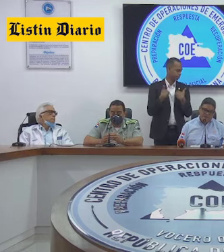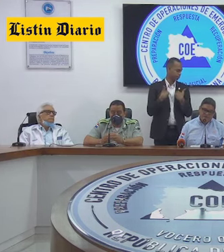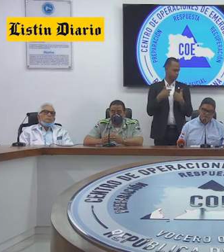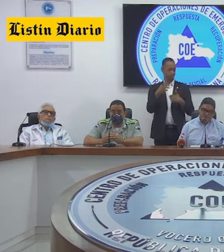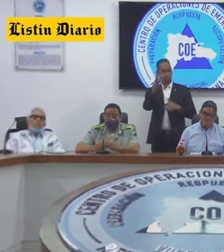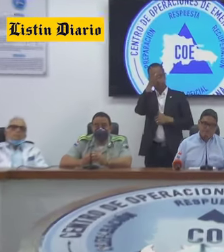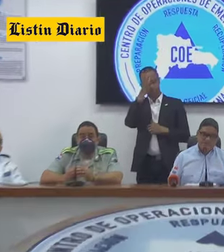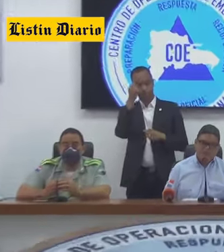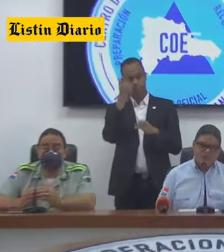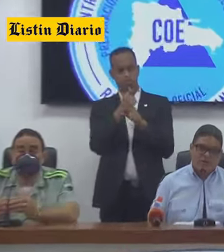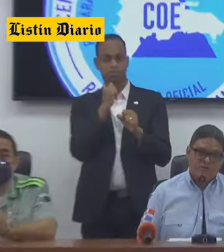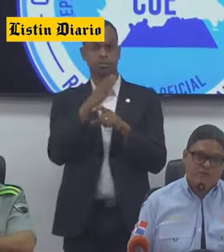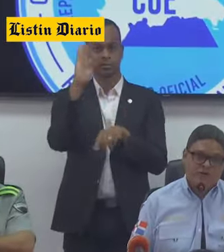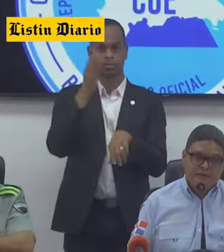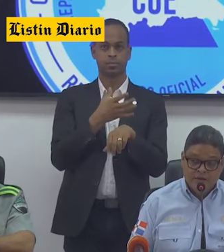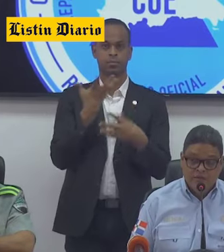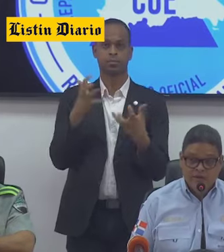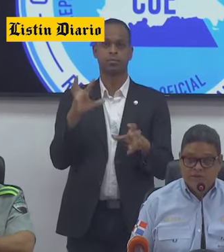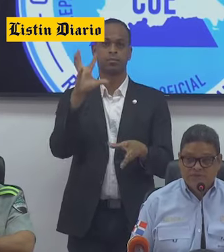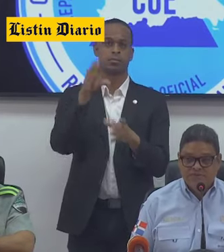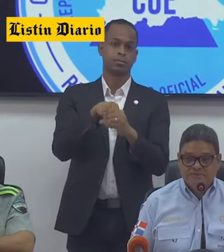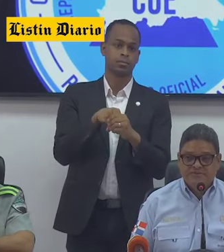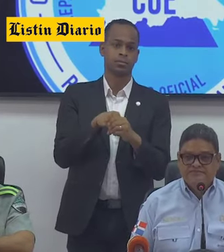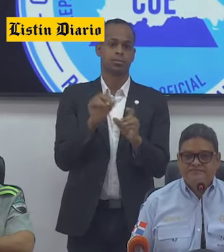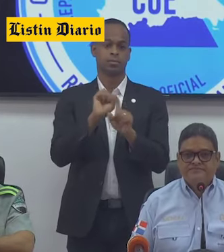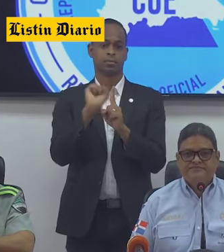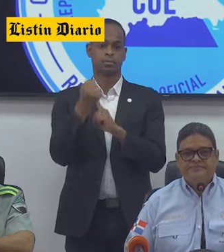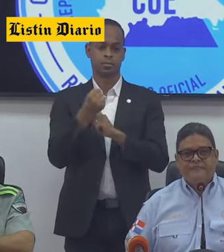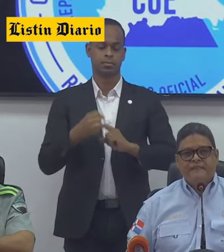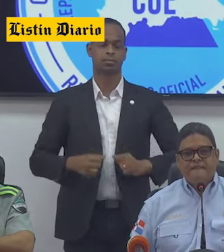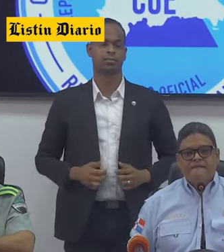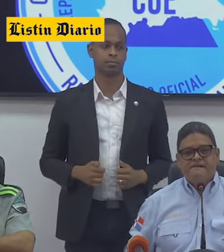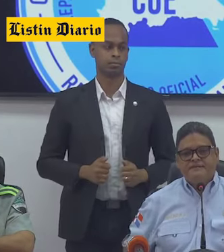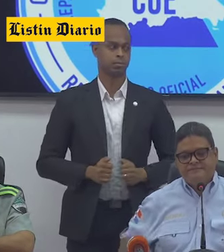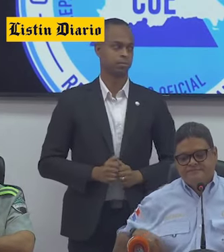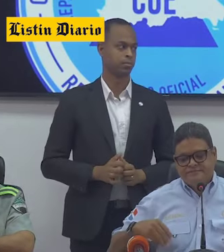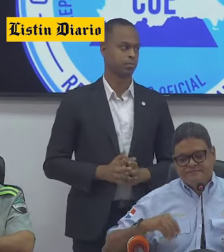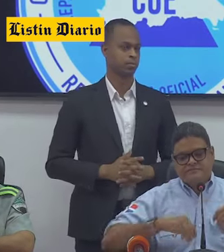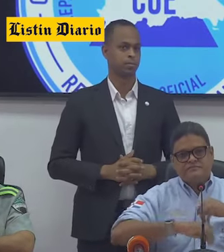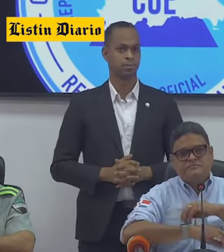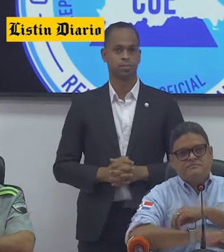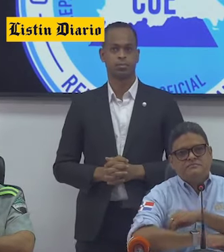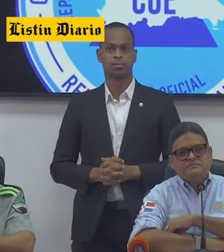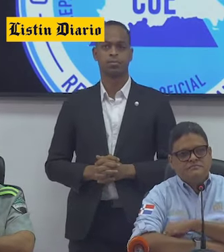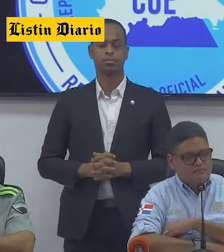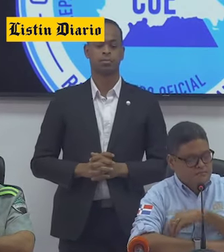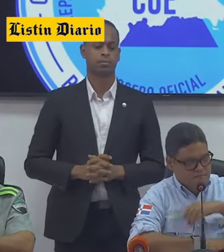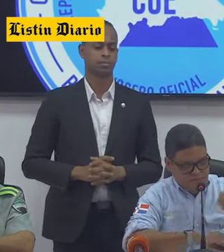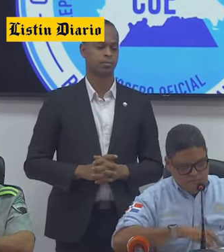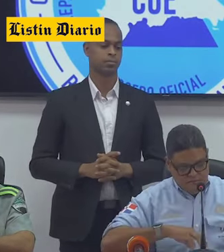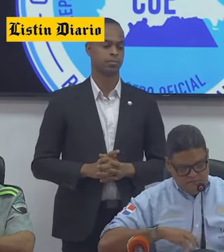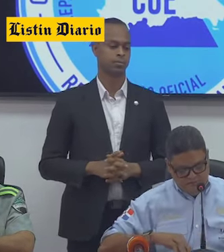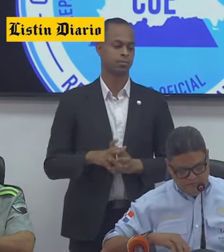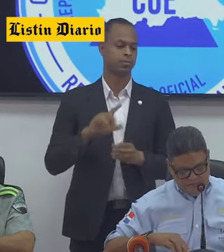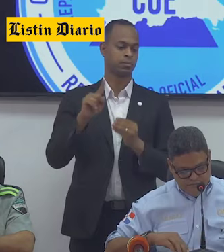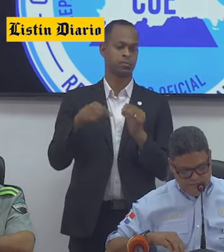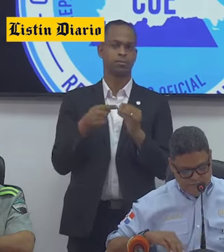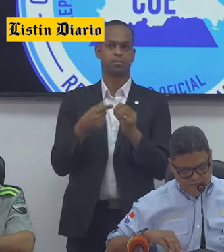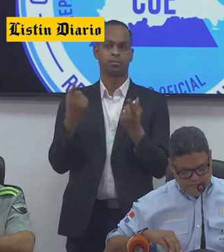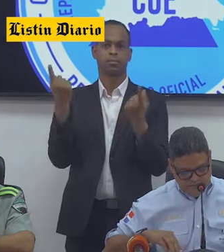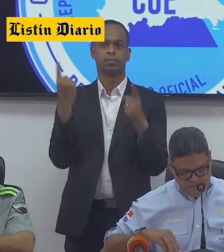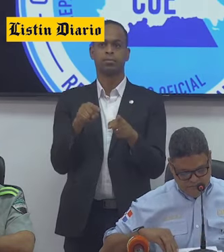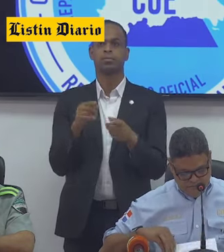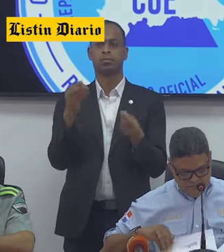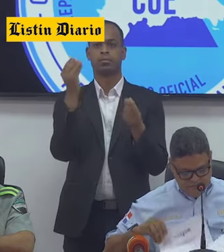hermanos e hijos que no queremos que se vean involucrados en ningún tipo de situación. General, con relación, excusenme esta pregunta, con relación a los